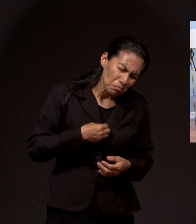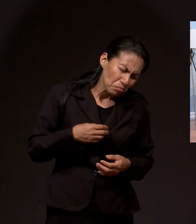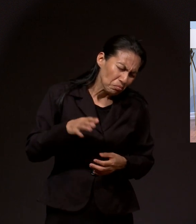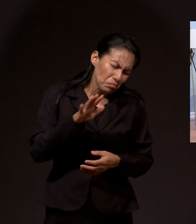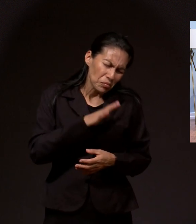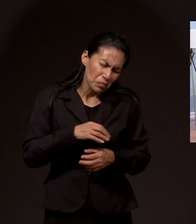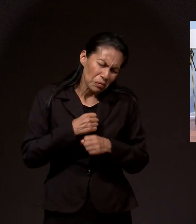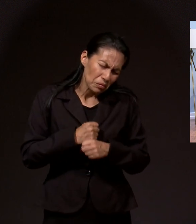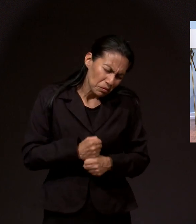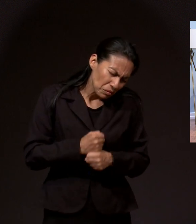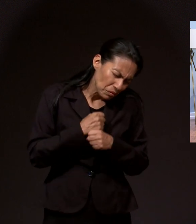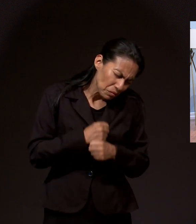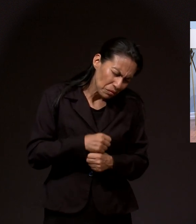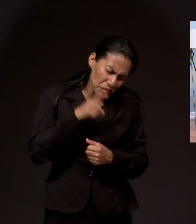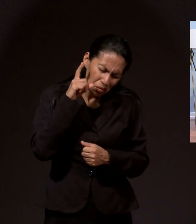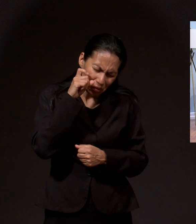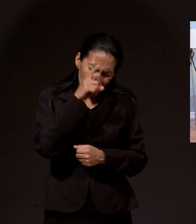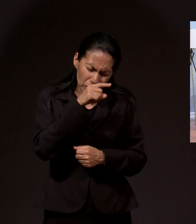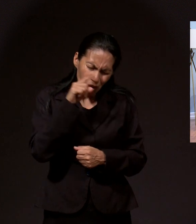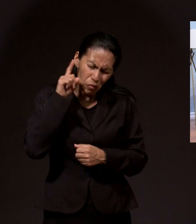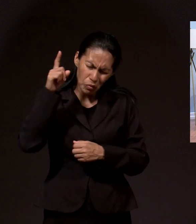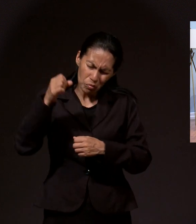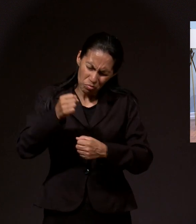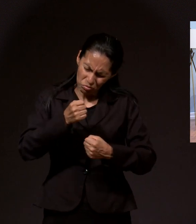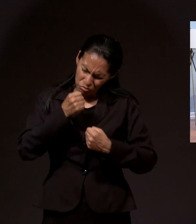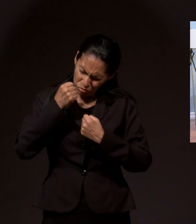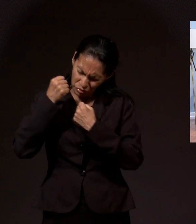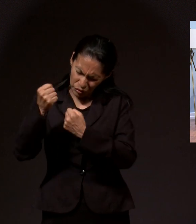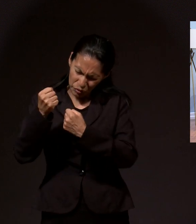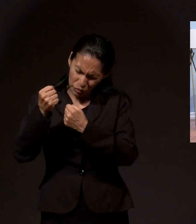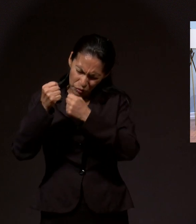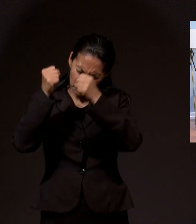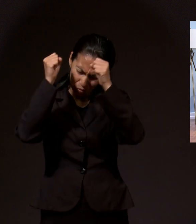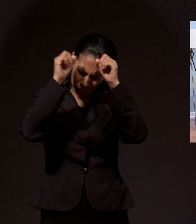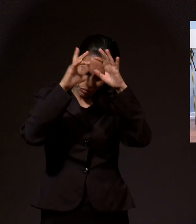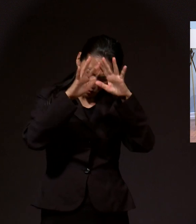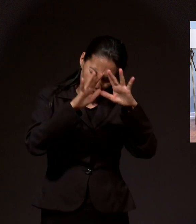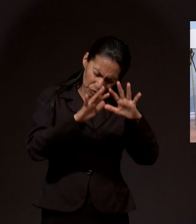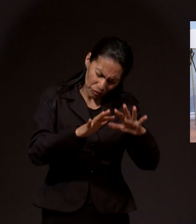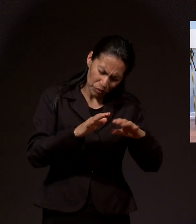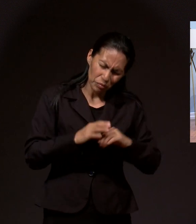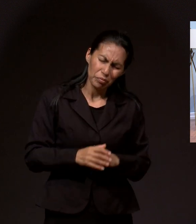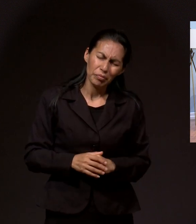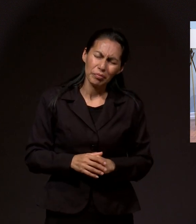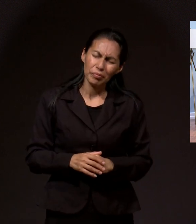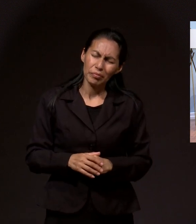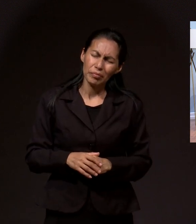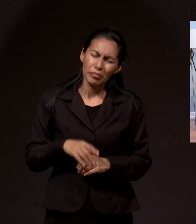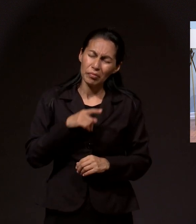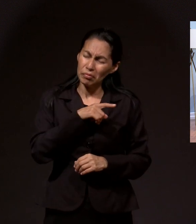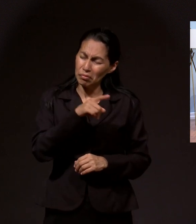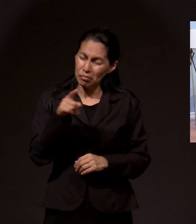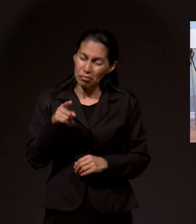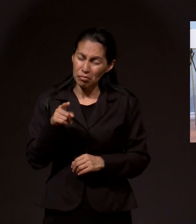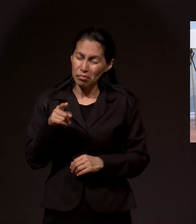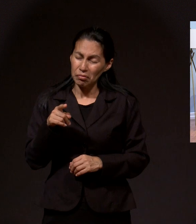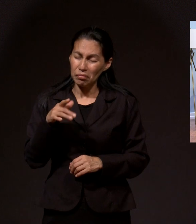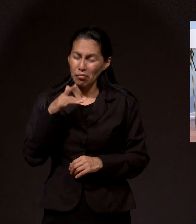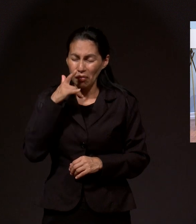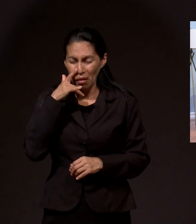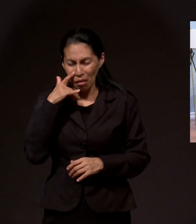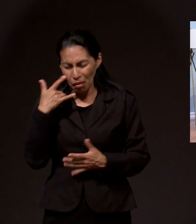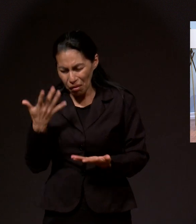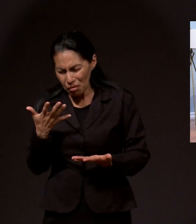tú, Señor, tienes poder para abrir cualquiera de ellas, Señor. Que a pesar, Señor, que no vean la